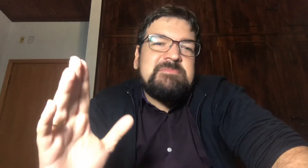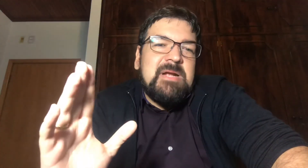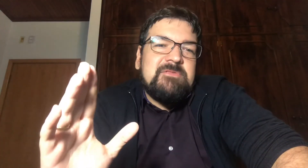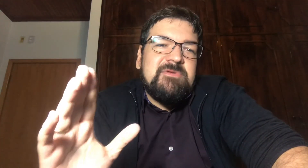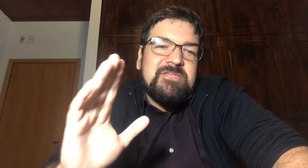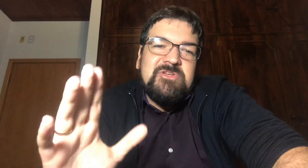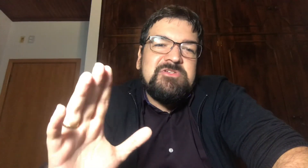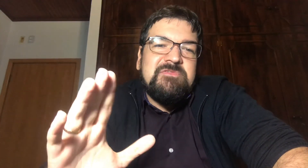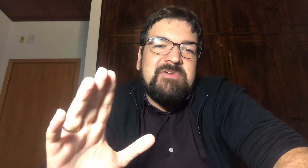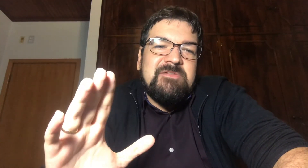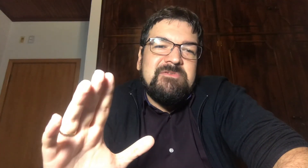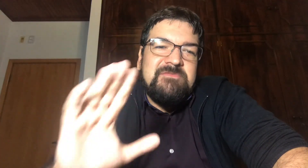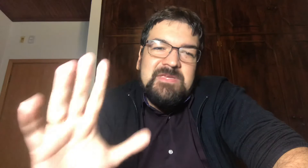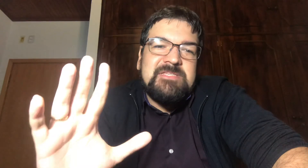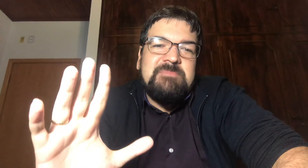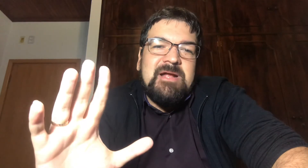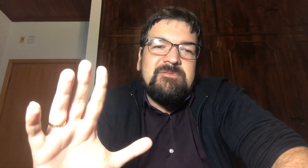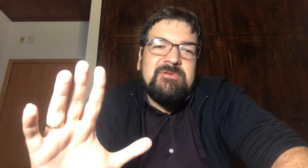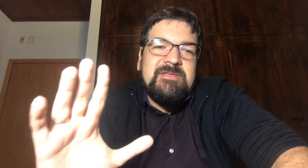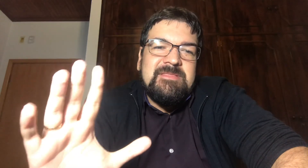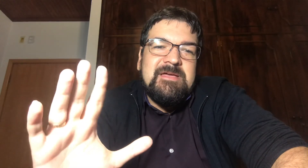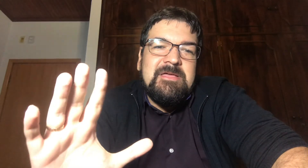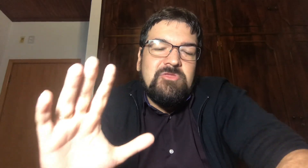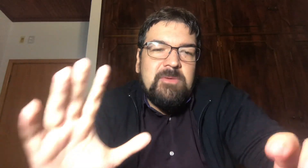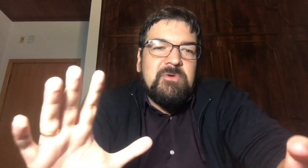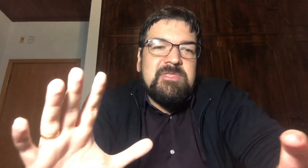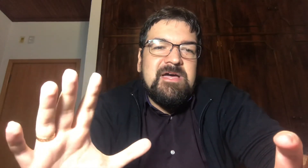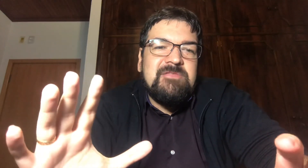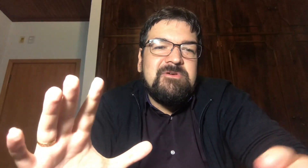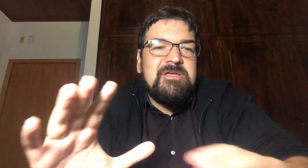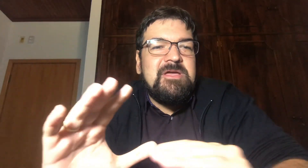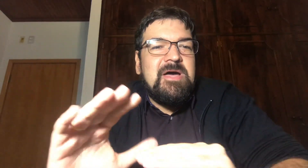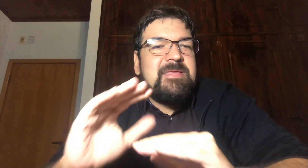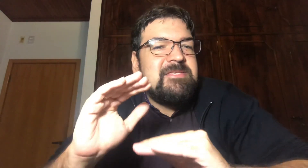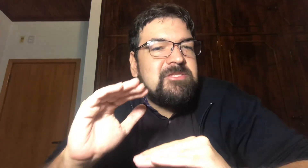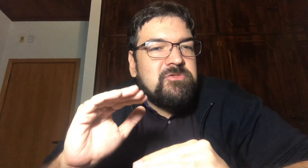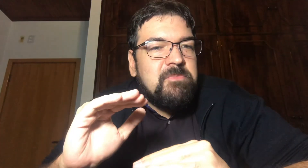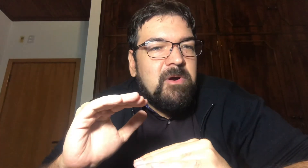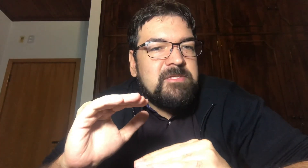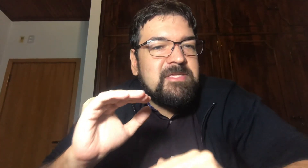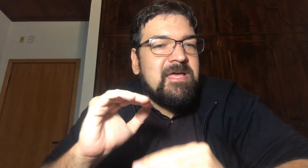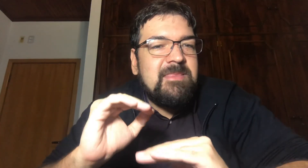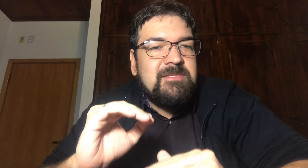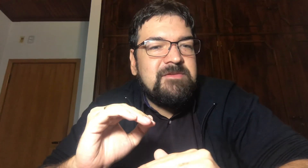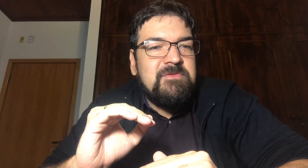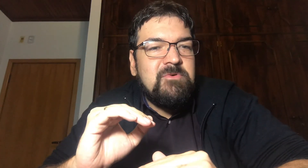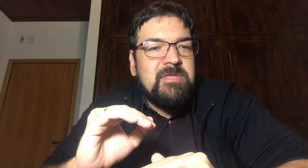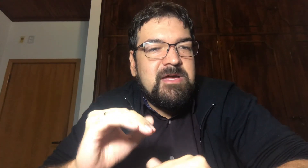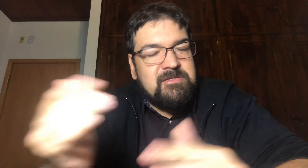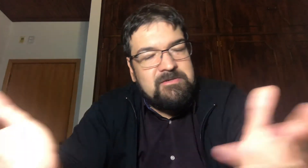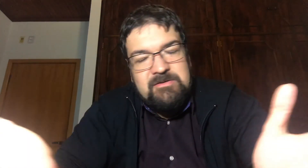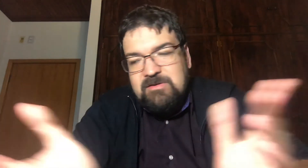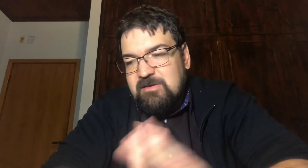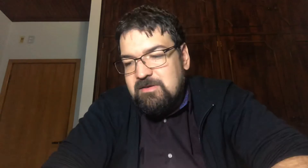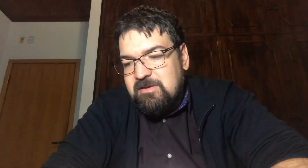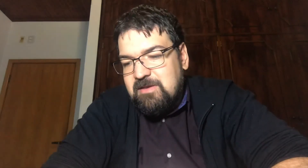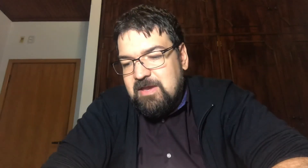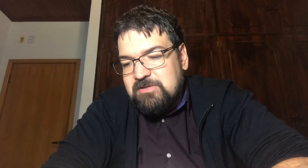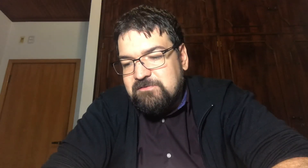esperto É só isso Que eu falo Fica esperto Toma cuidado Analisa Suporte Analisa Fibonacci É isso